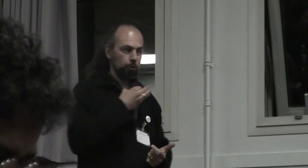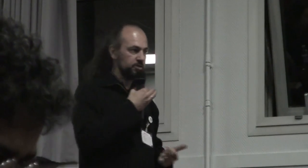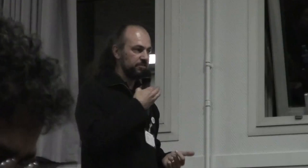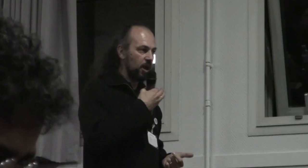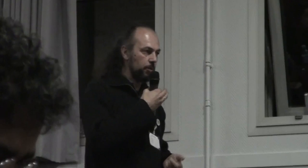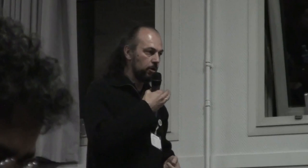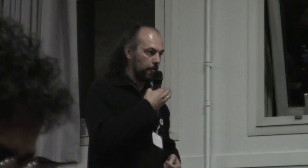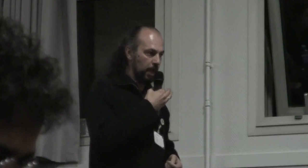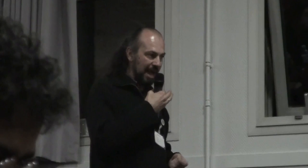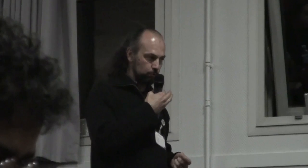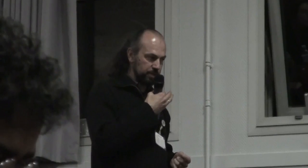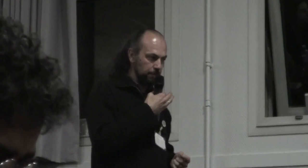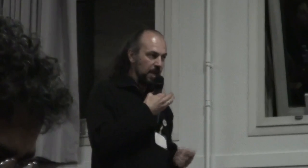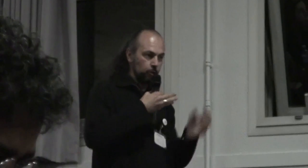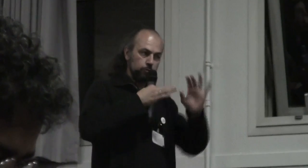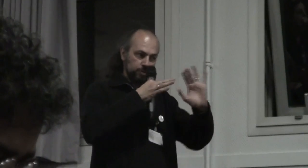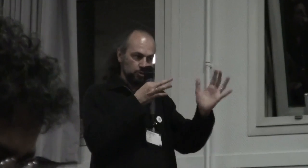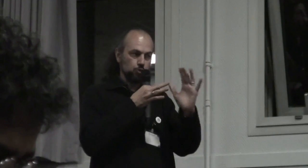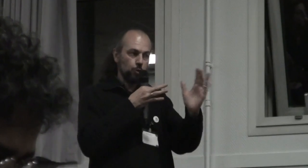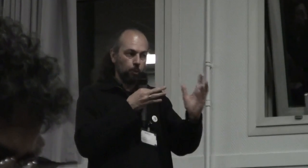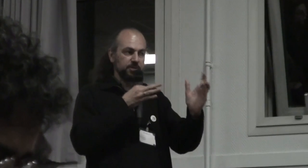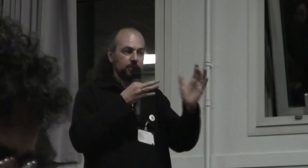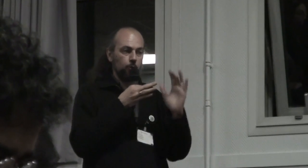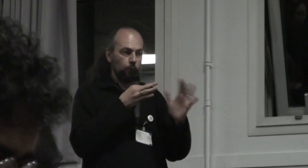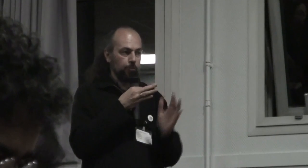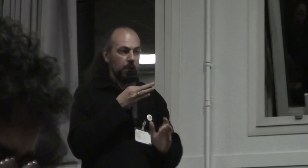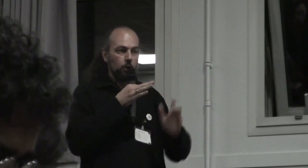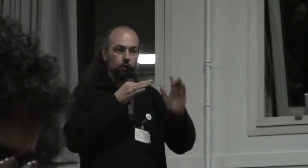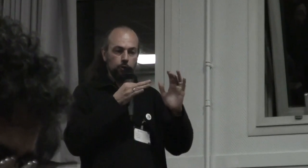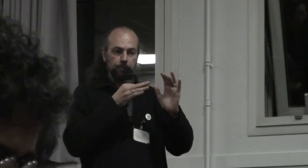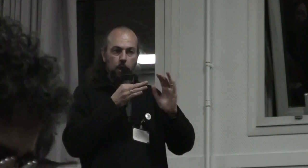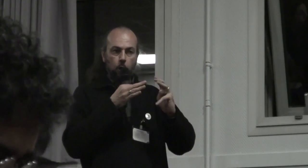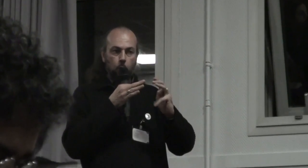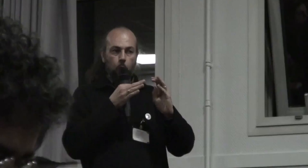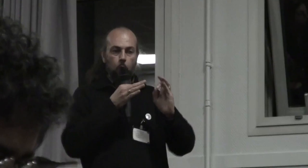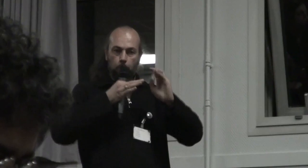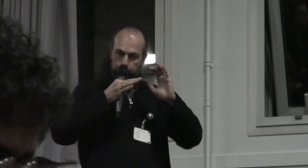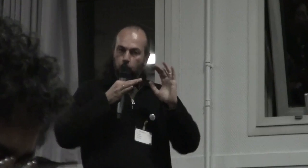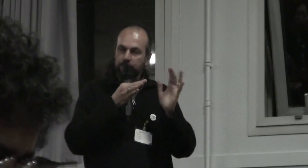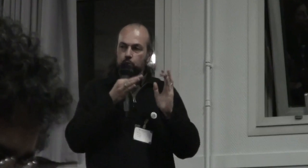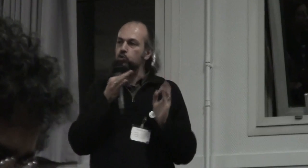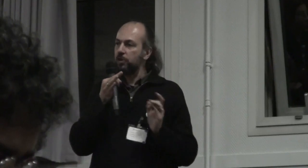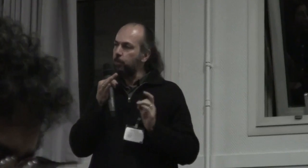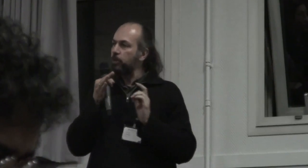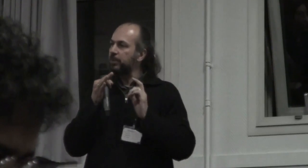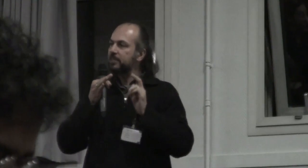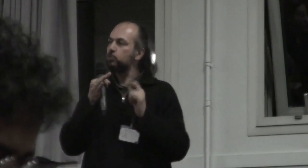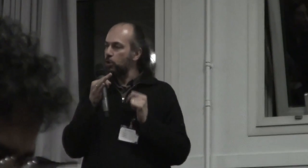différemment à tout ça donc ça juste pour dire que on est toujours dans la problématique du